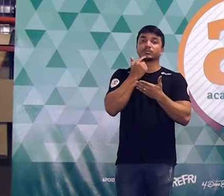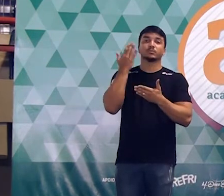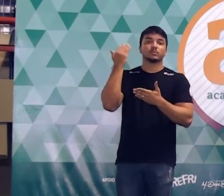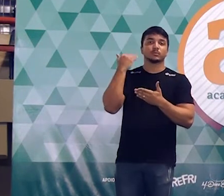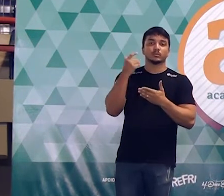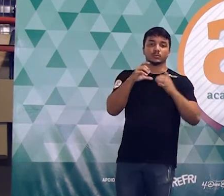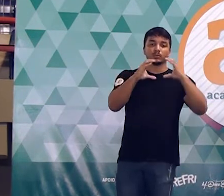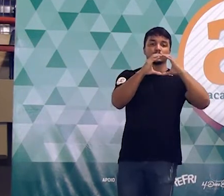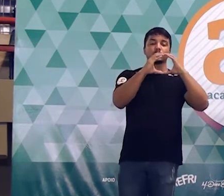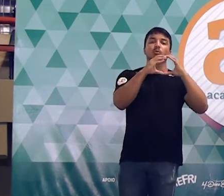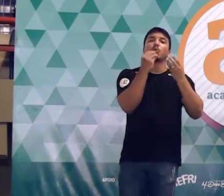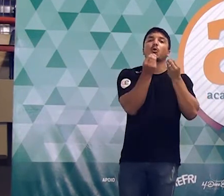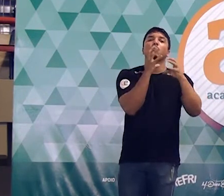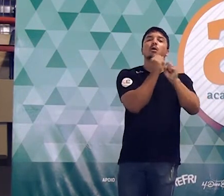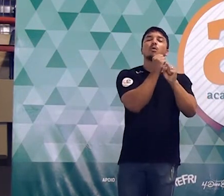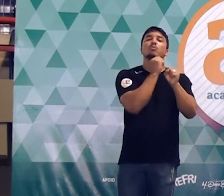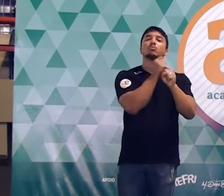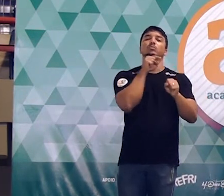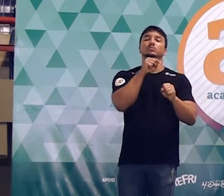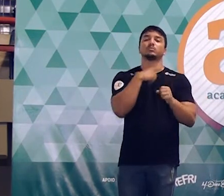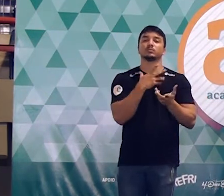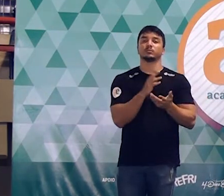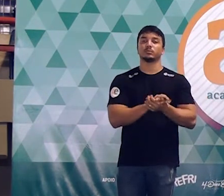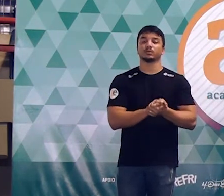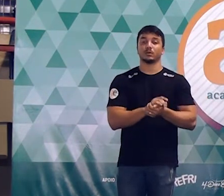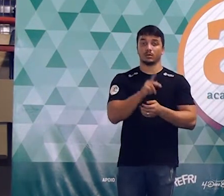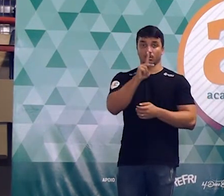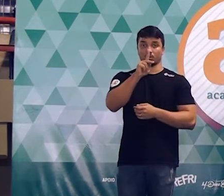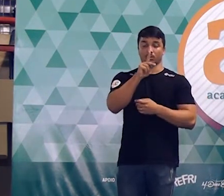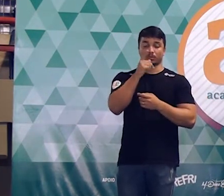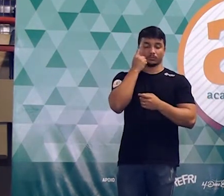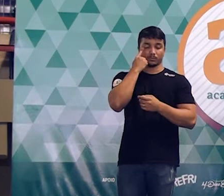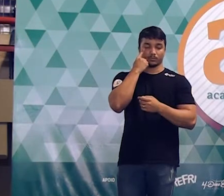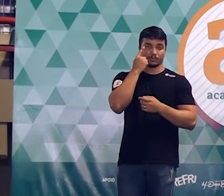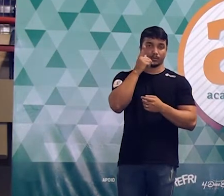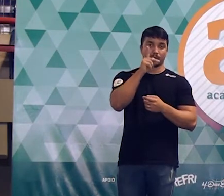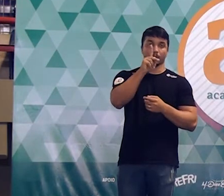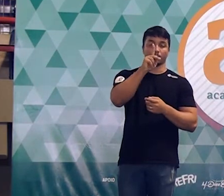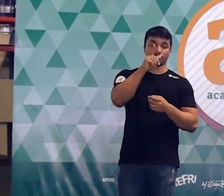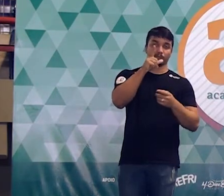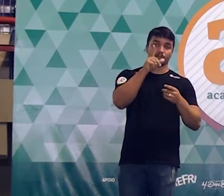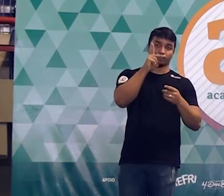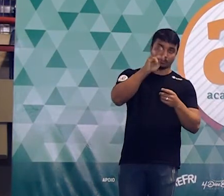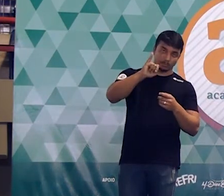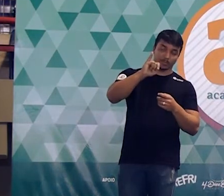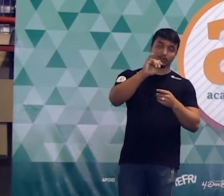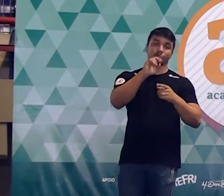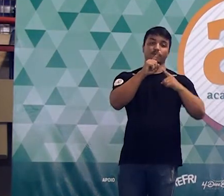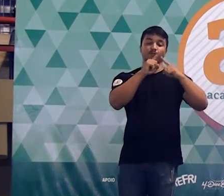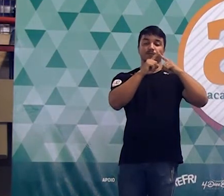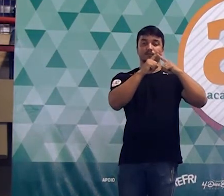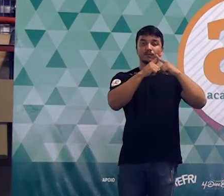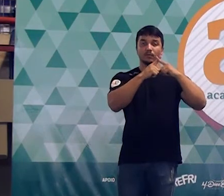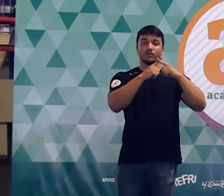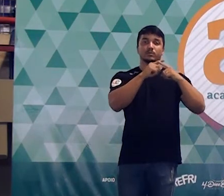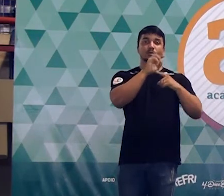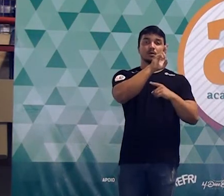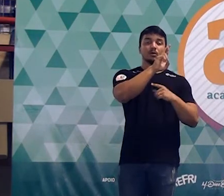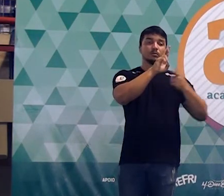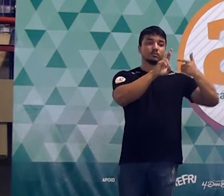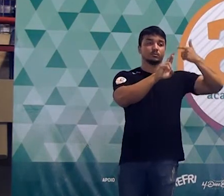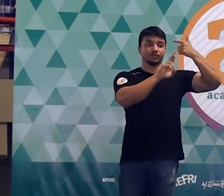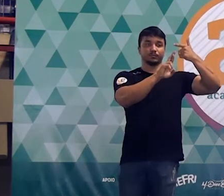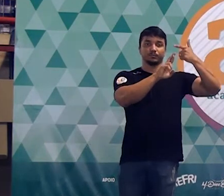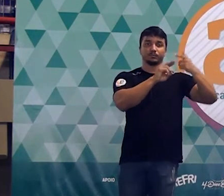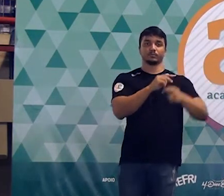na questão anterior como é que eu faço para calcular de um círculo para calcular de um círculo a gente faz π vezes r elevado